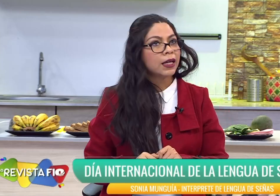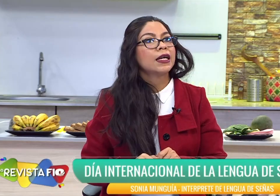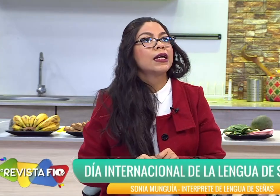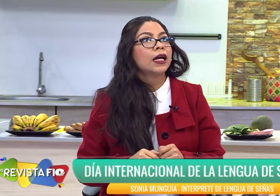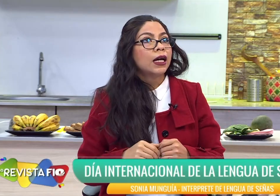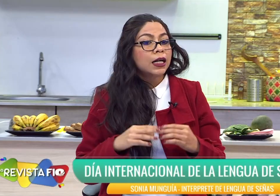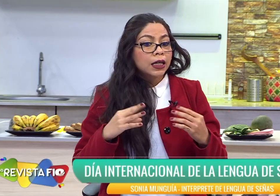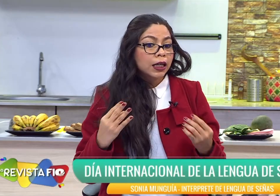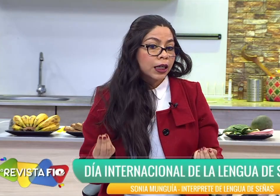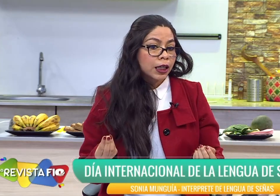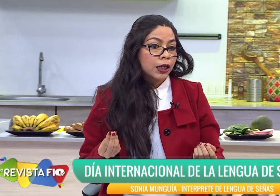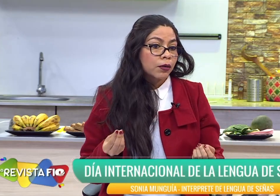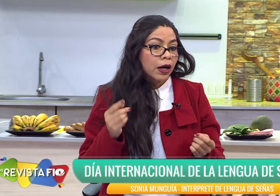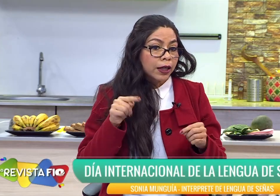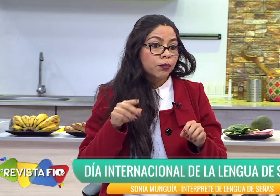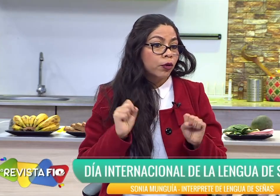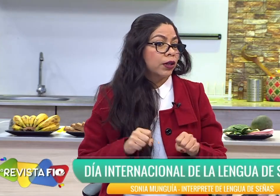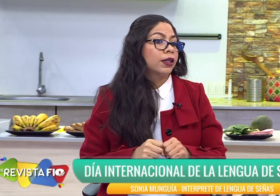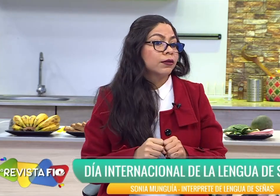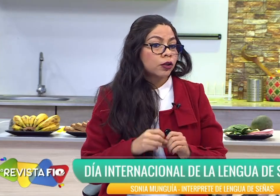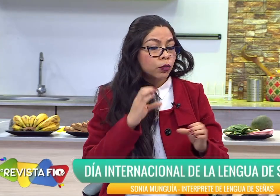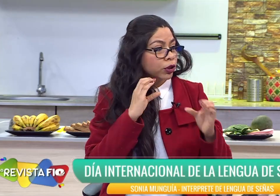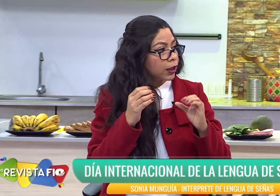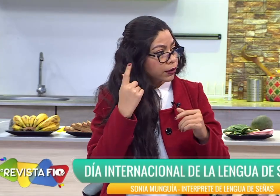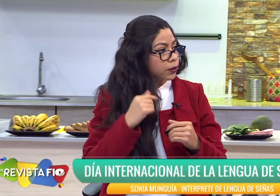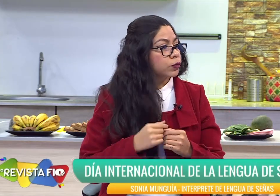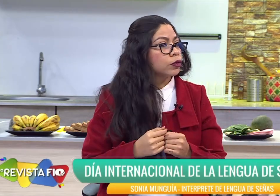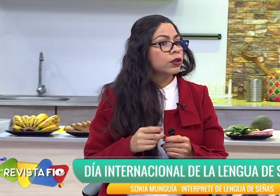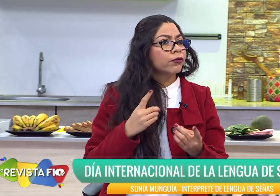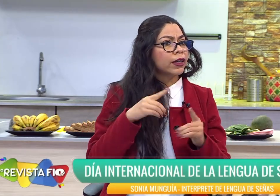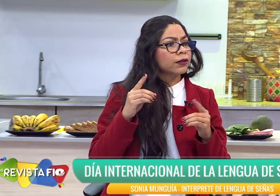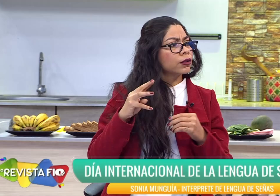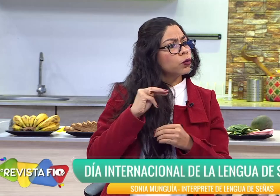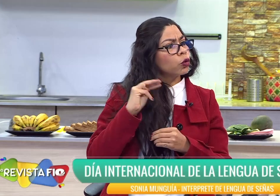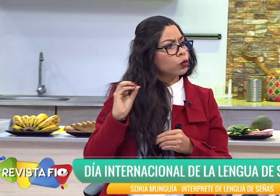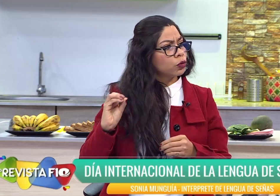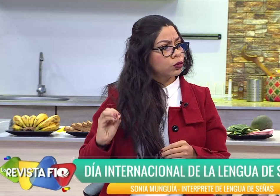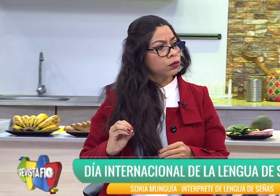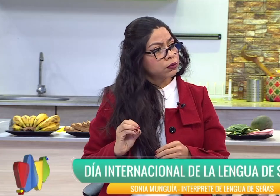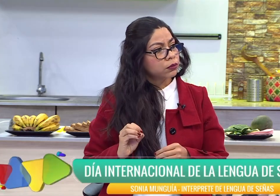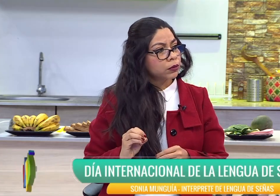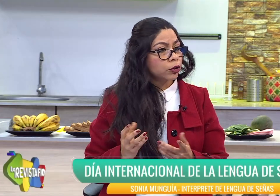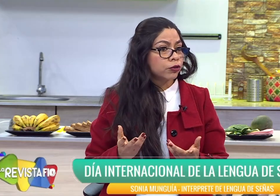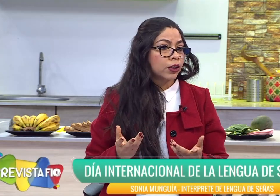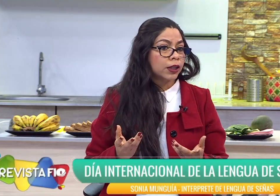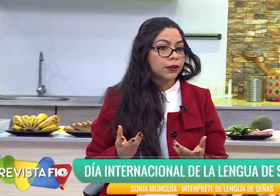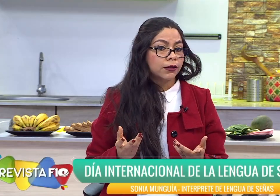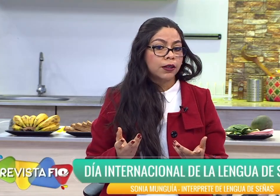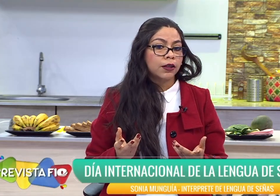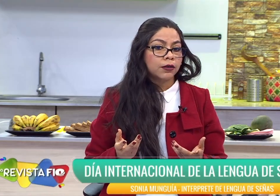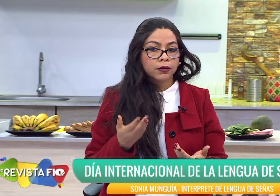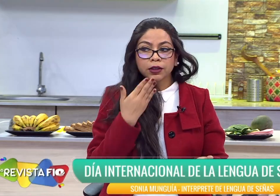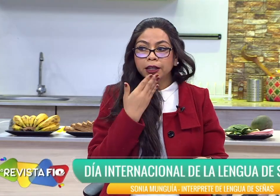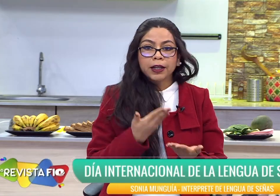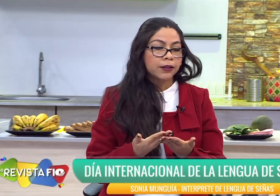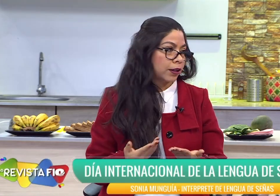Bien. Y ahí pueden comunicarse. Son diferentes módulos. Entonces, estaría genial.